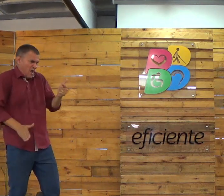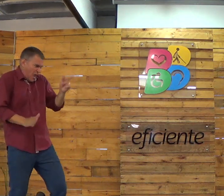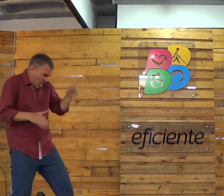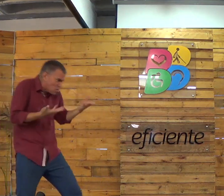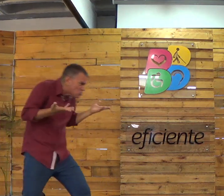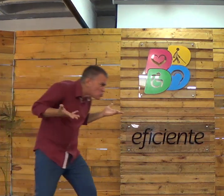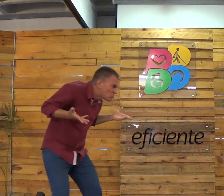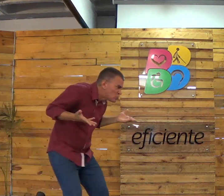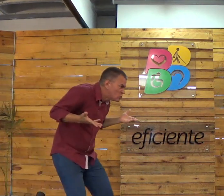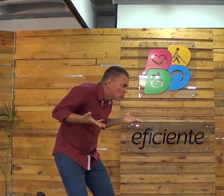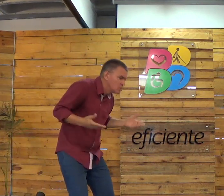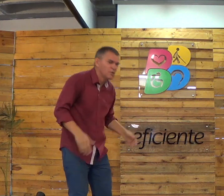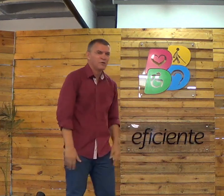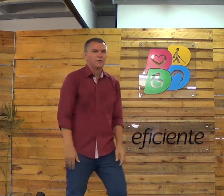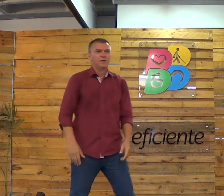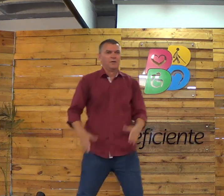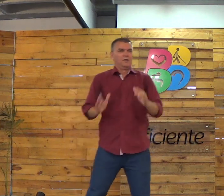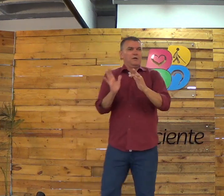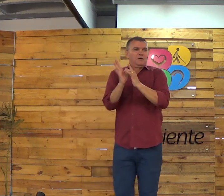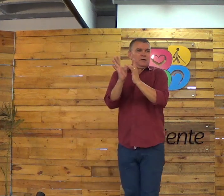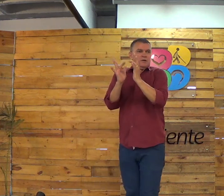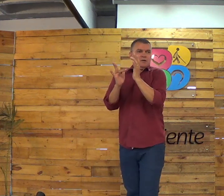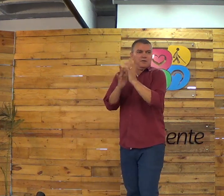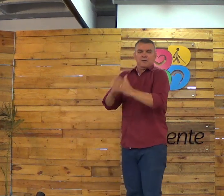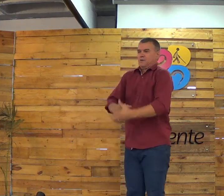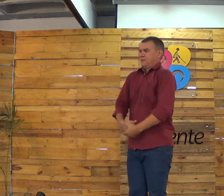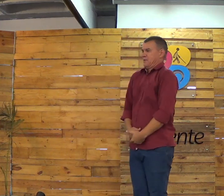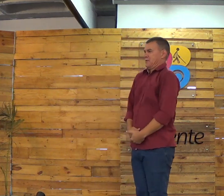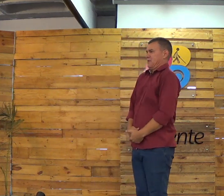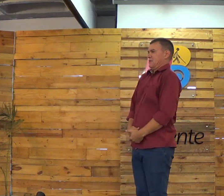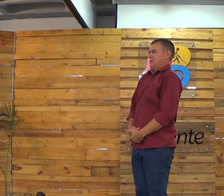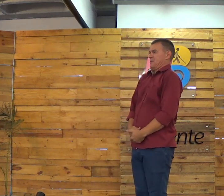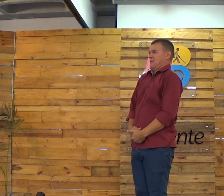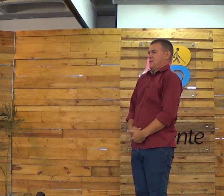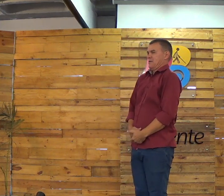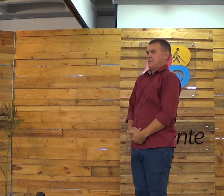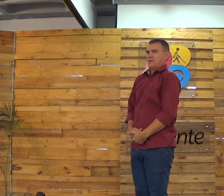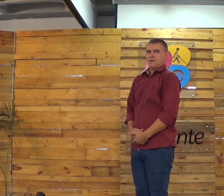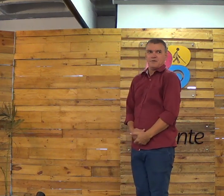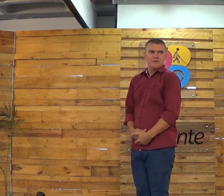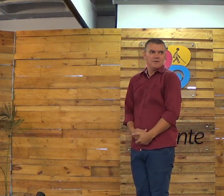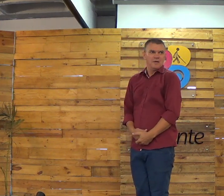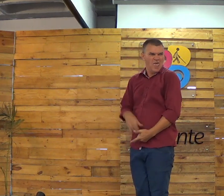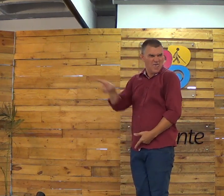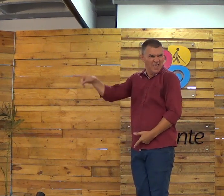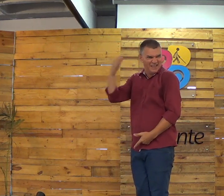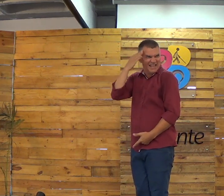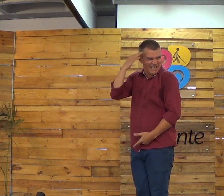Como é que eu posso fazer isso? É isso? Jesus olhou, ouviu a resposta.